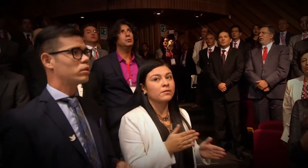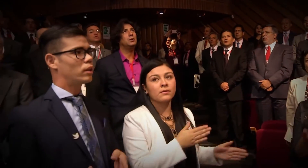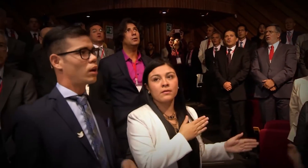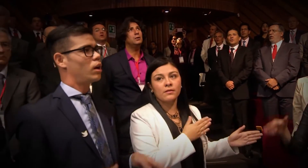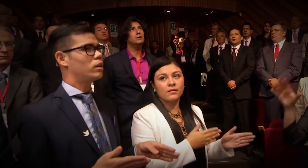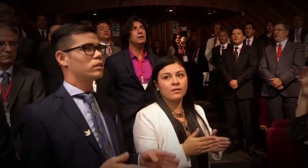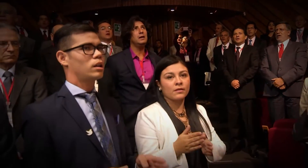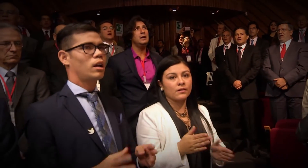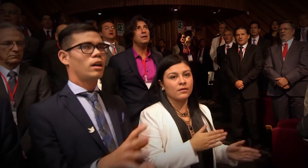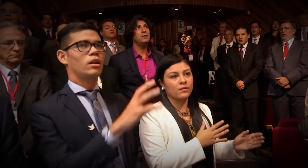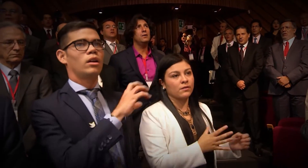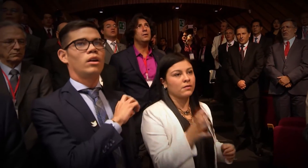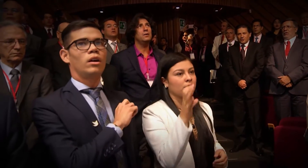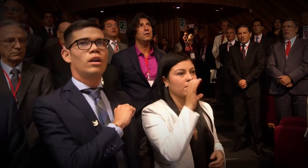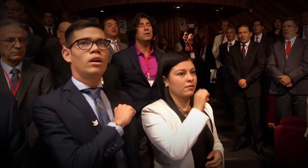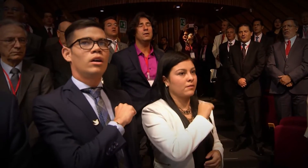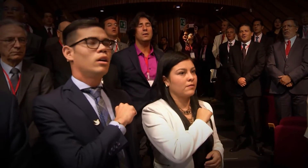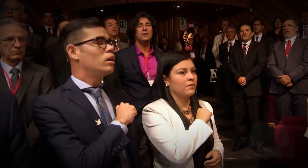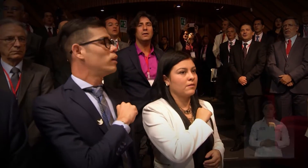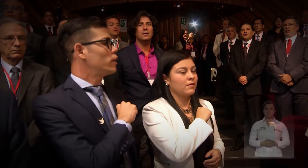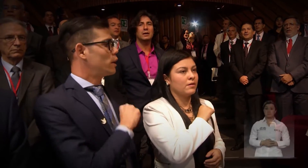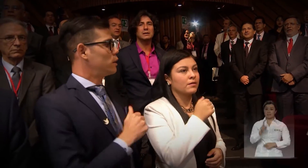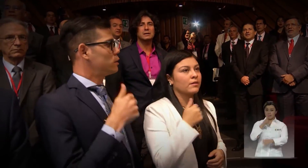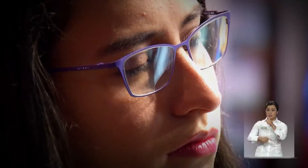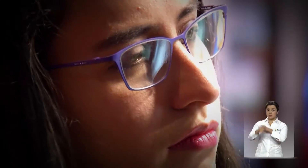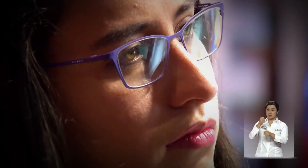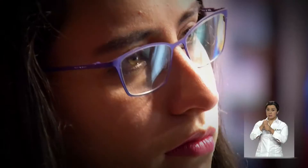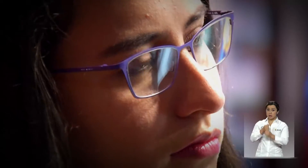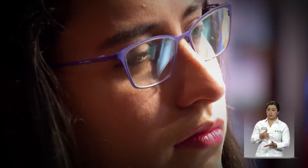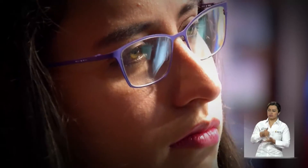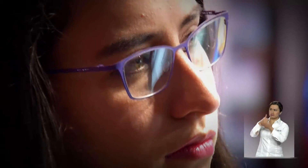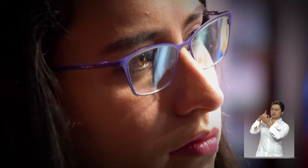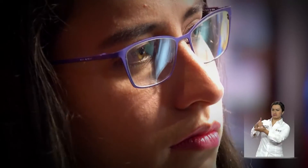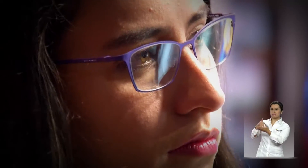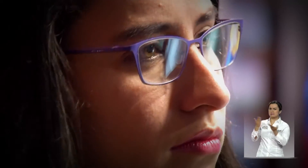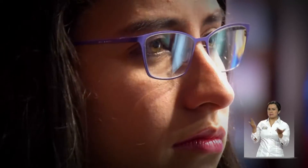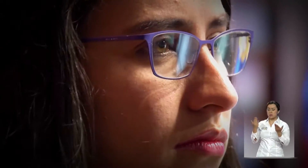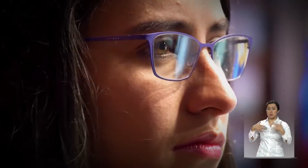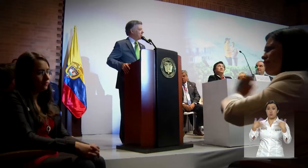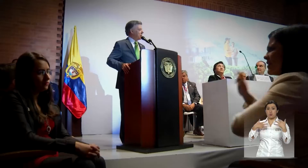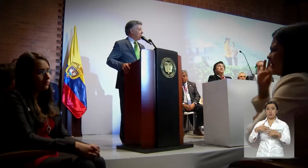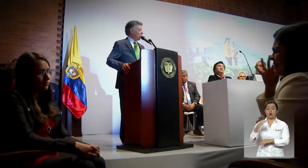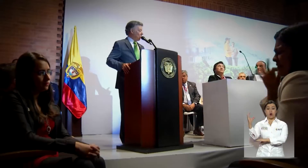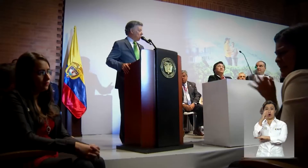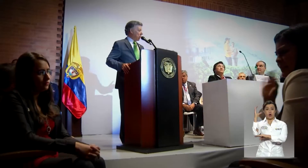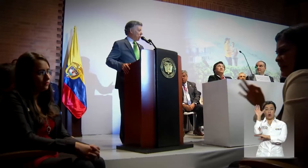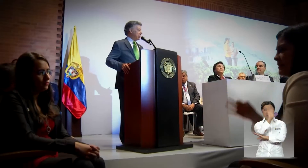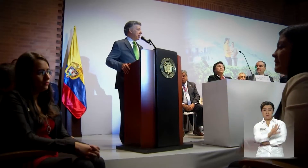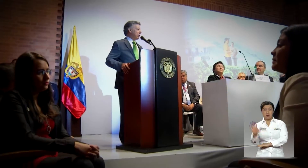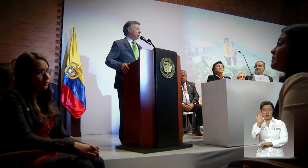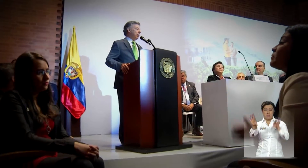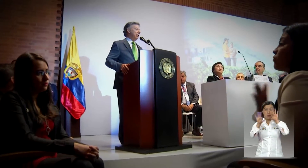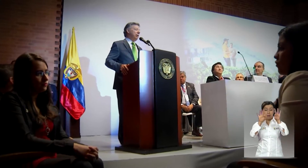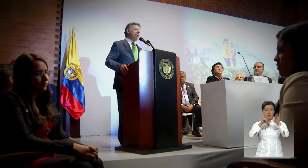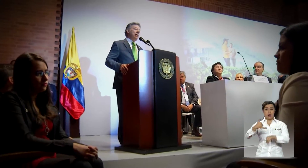El año pasado obtuvo el premio como mejor servidor público joven del país,